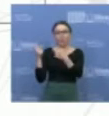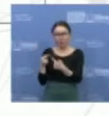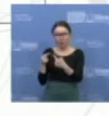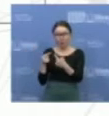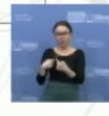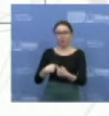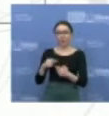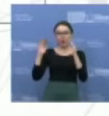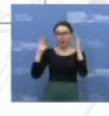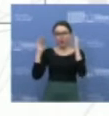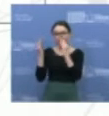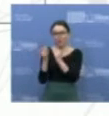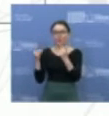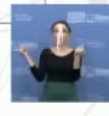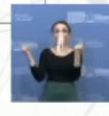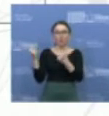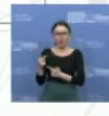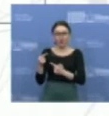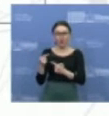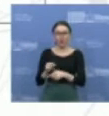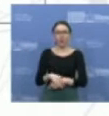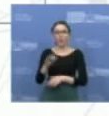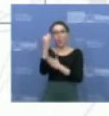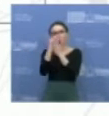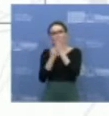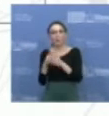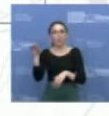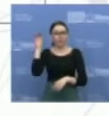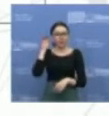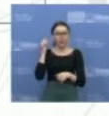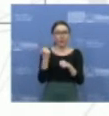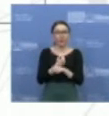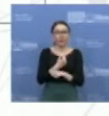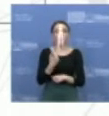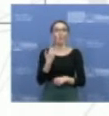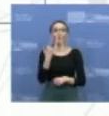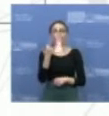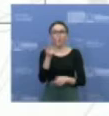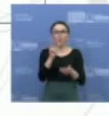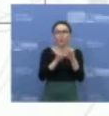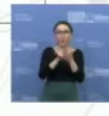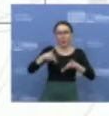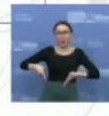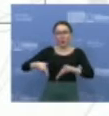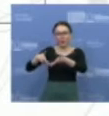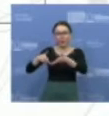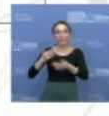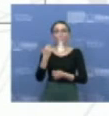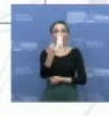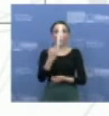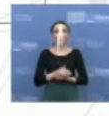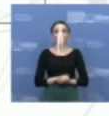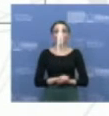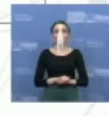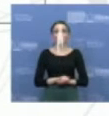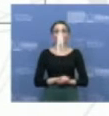būti savizoliuotam ir sutikimu su savizoliacijos taisyklėmis. Tada yra nustatomas adresas ir